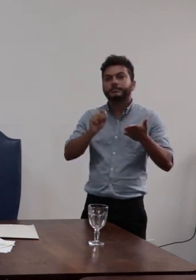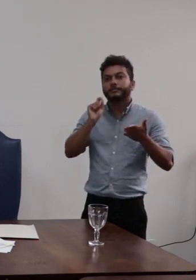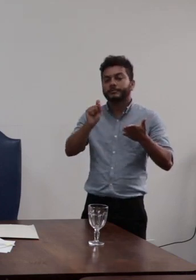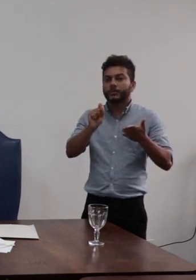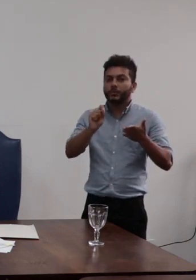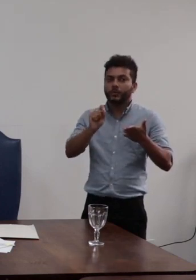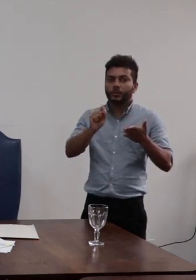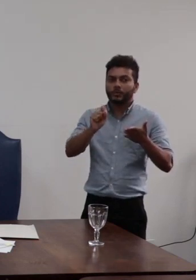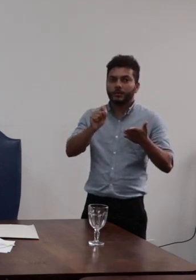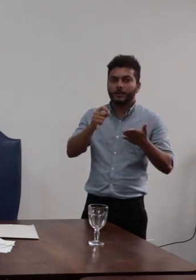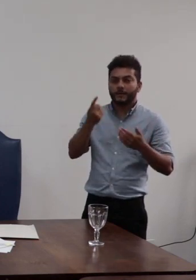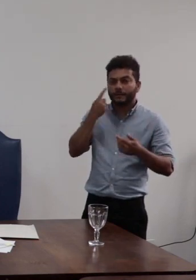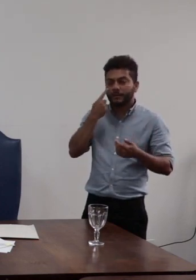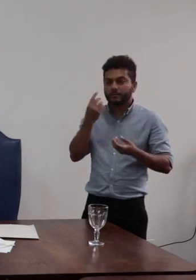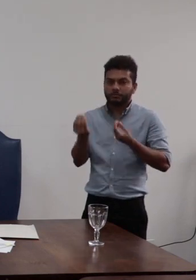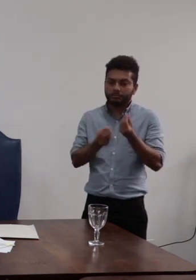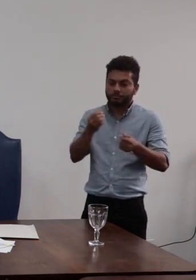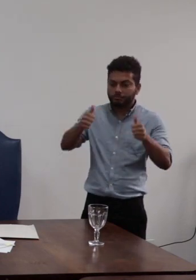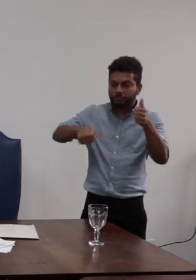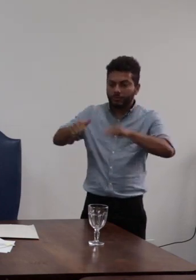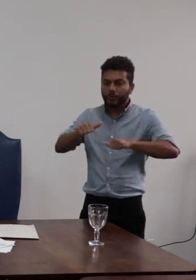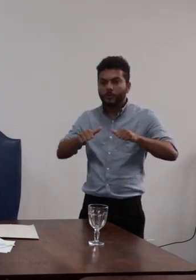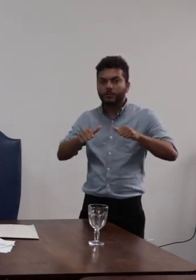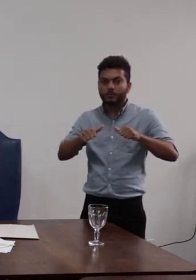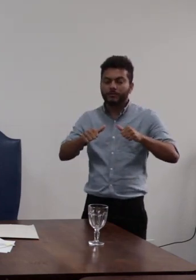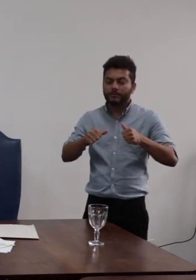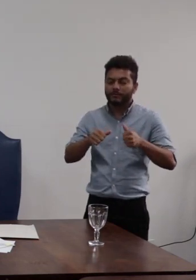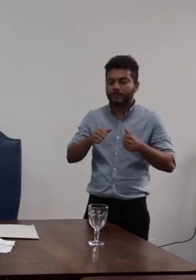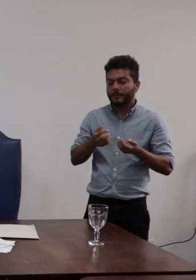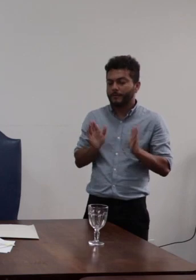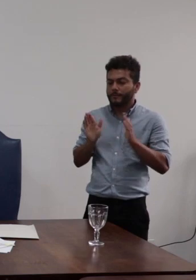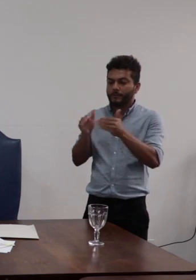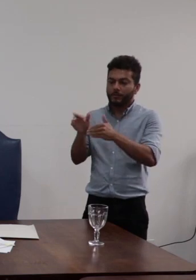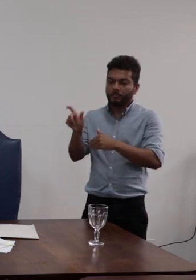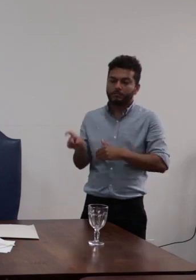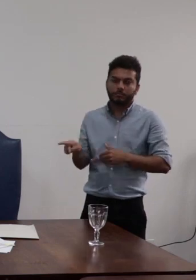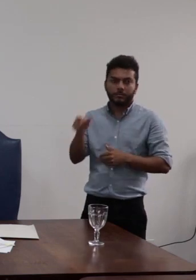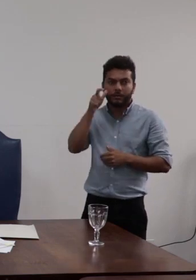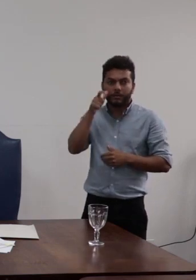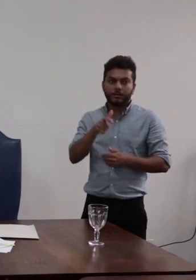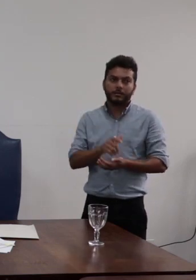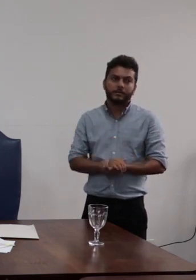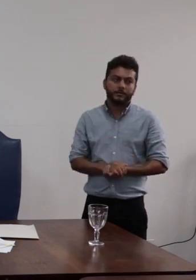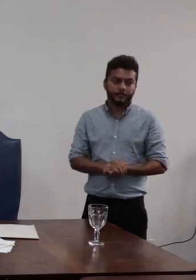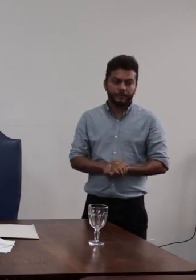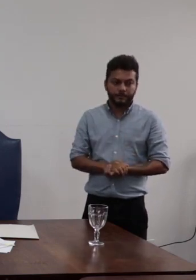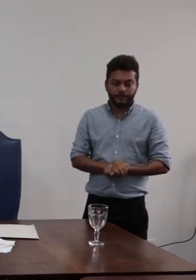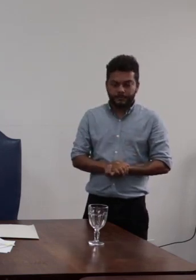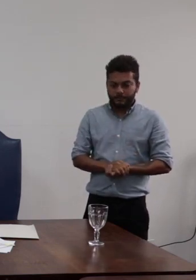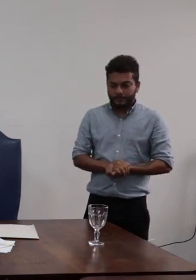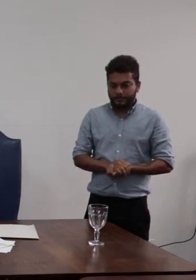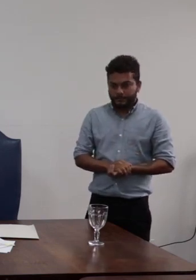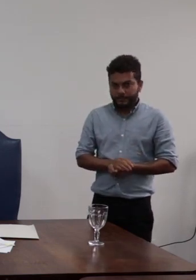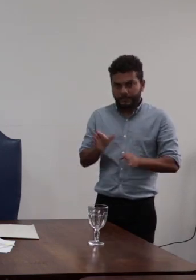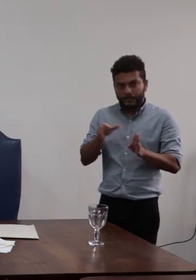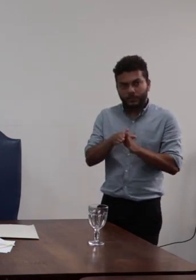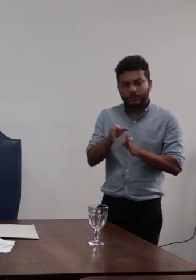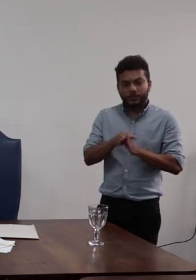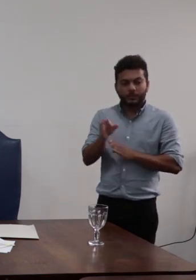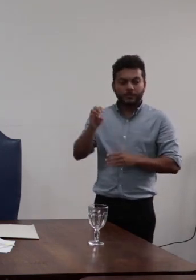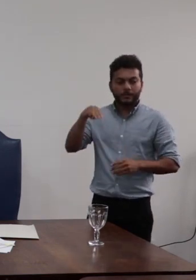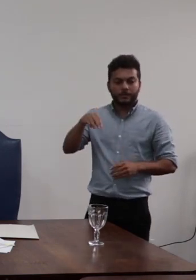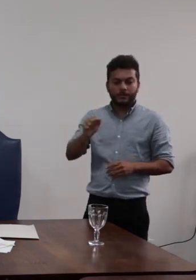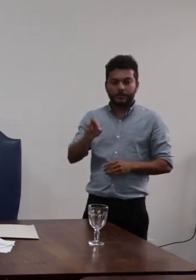considerando o recurso impetrado pelo interessado dessa forma convido então o conselheiro o professor Maurício Ferreira para